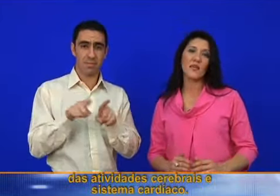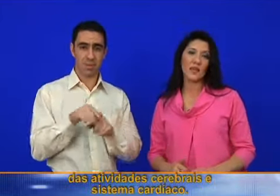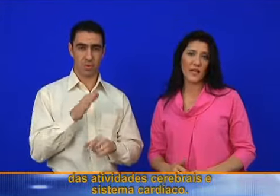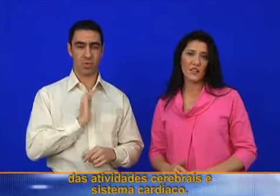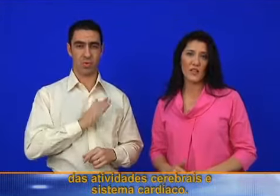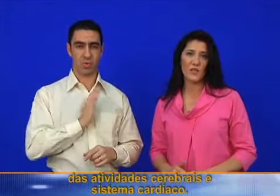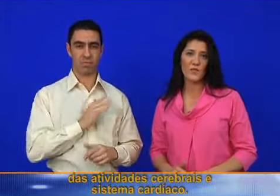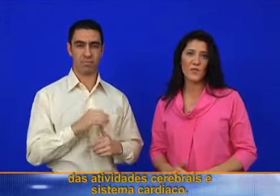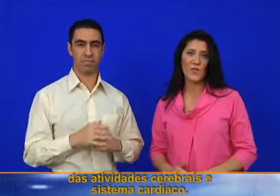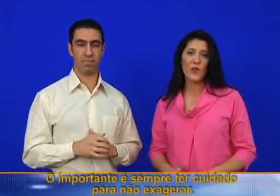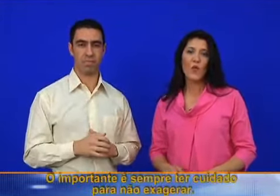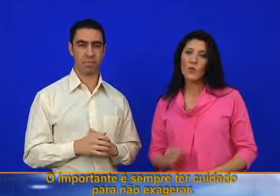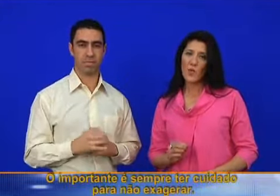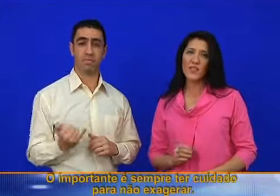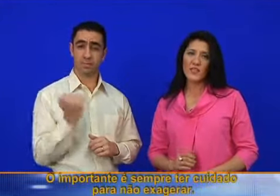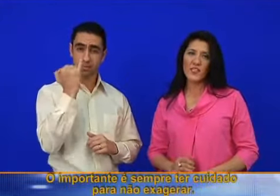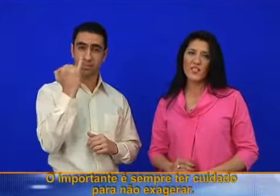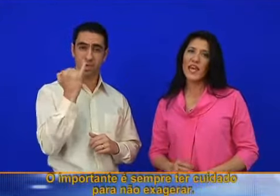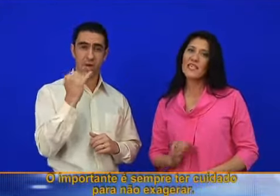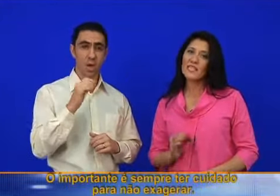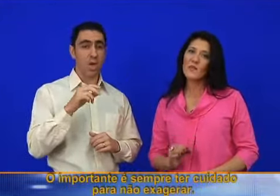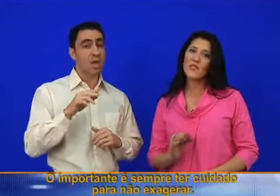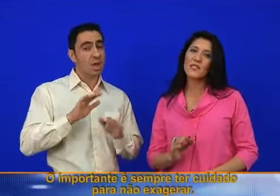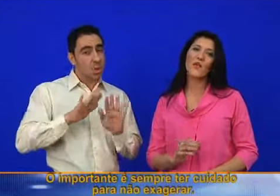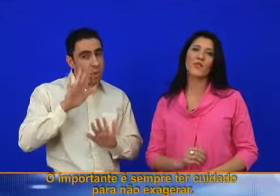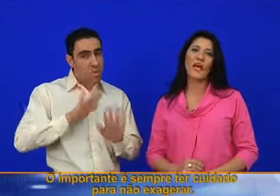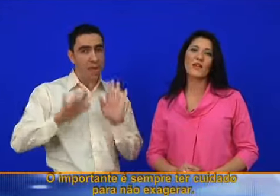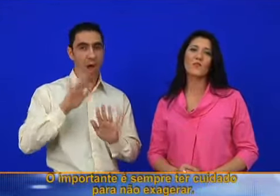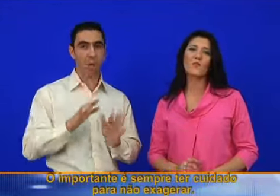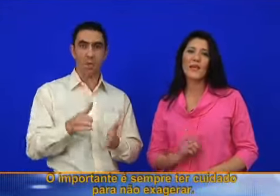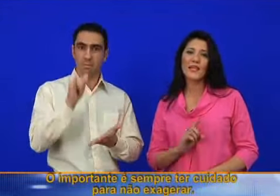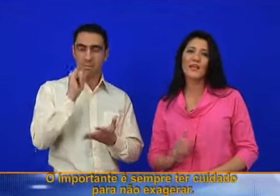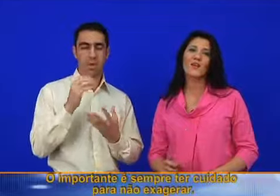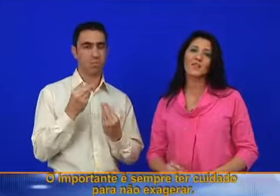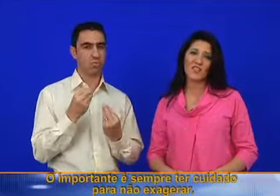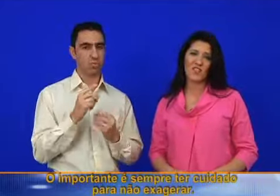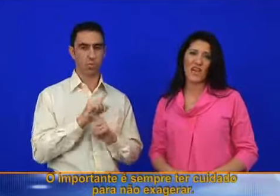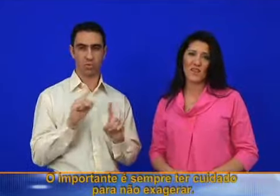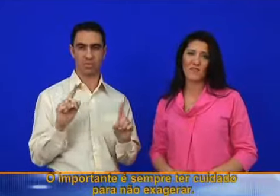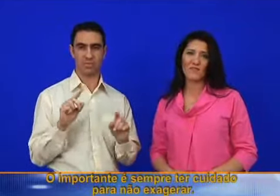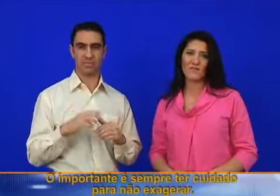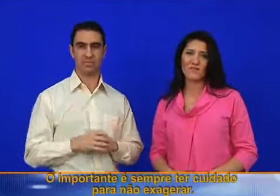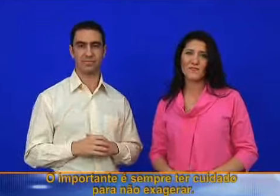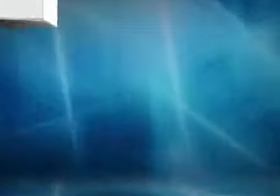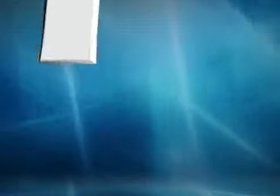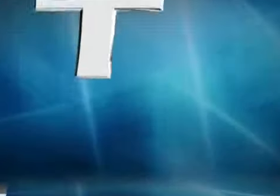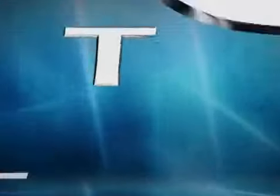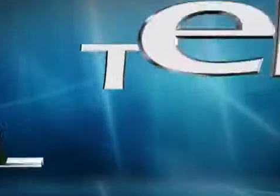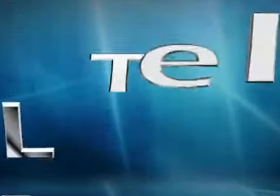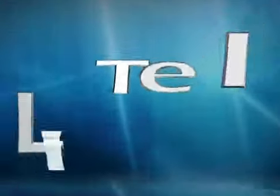e sistema cardíaco. O importante é sempre ter cuidado para não exagerar.